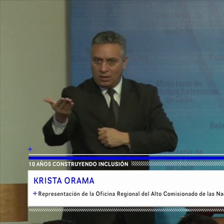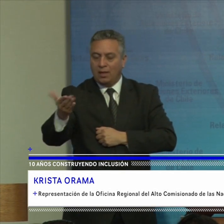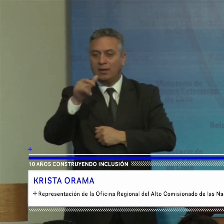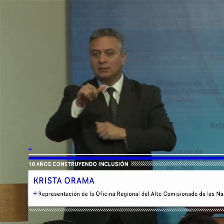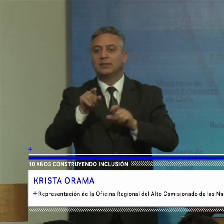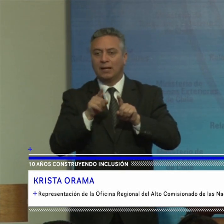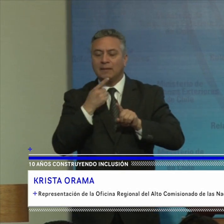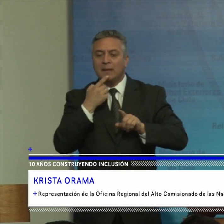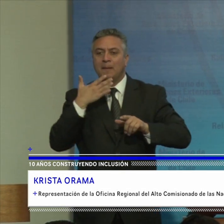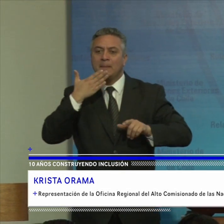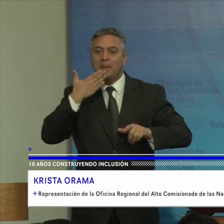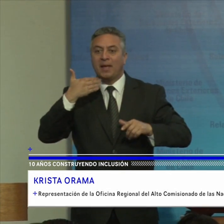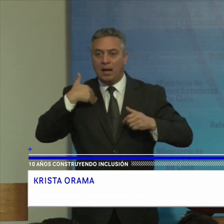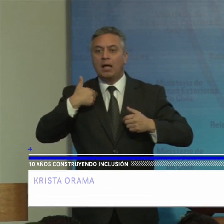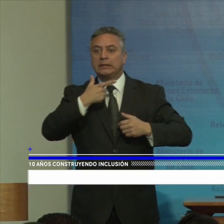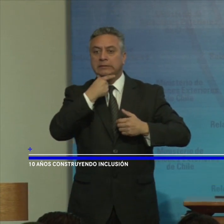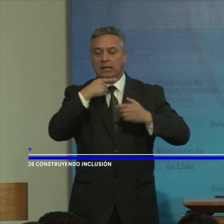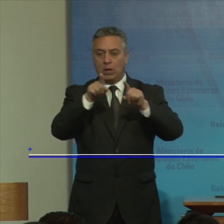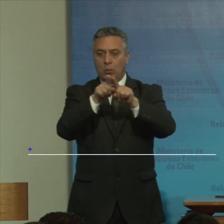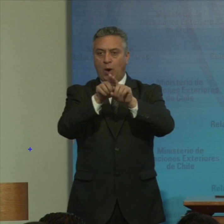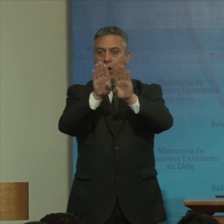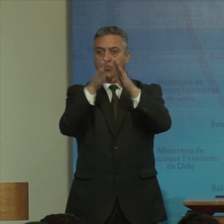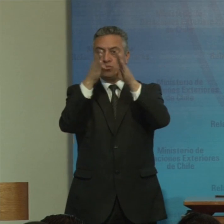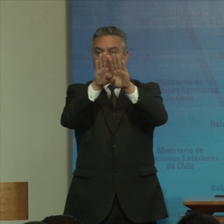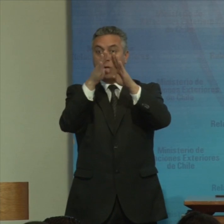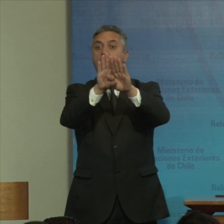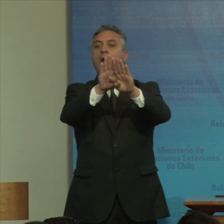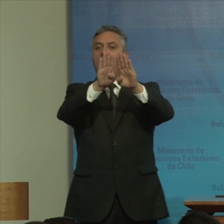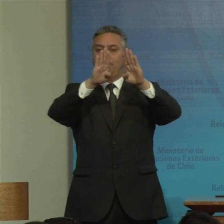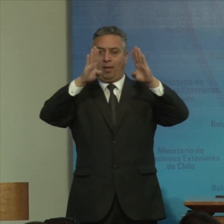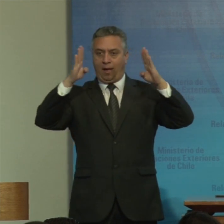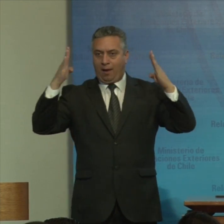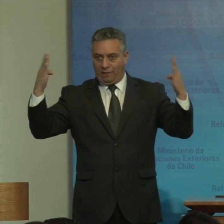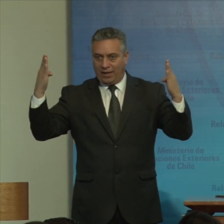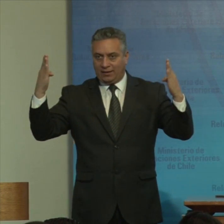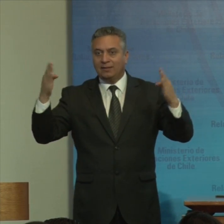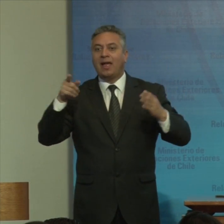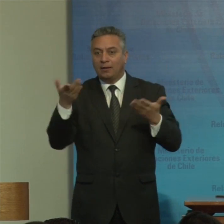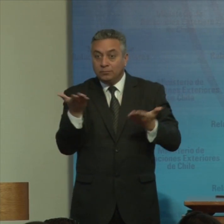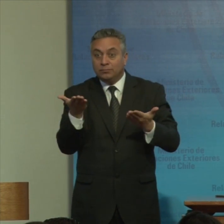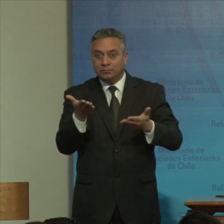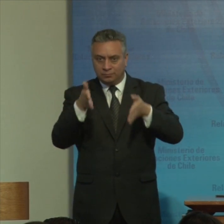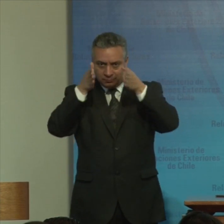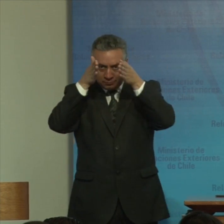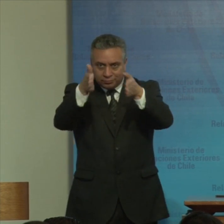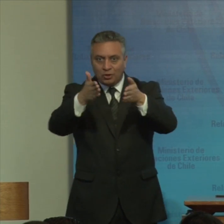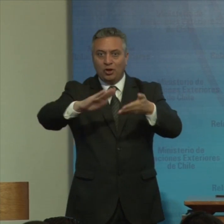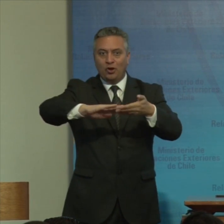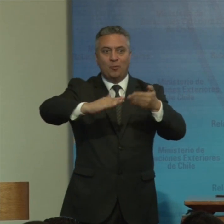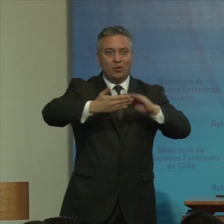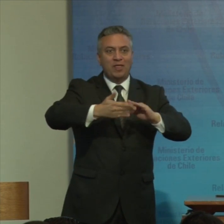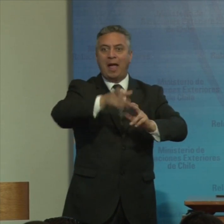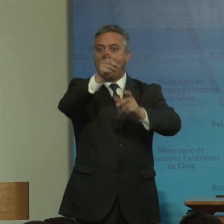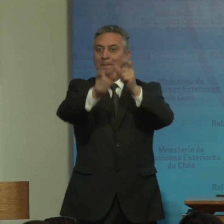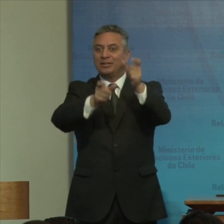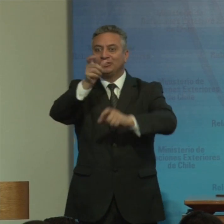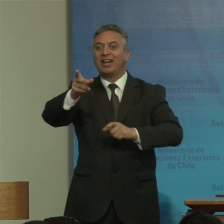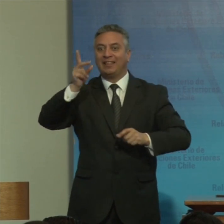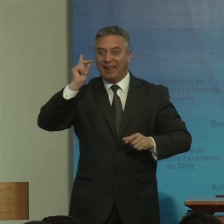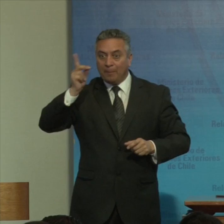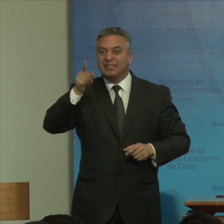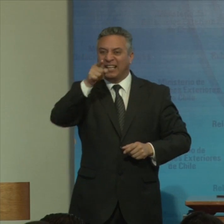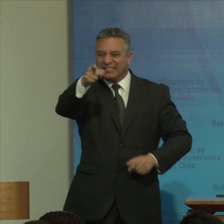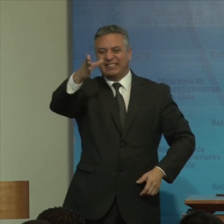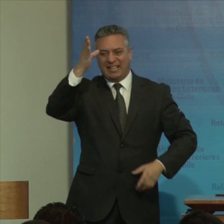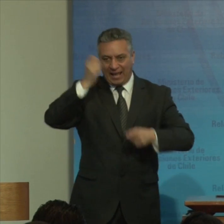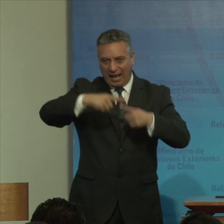importancia de mantener las puertas abiertas sobre todo hacia la comunidad de discapacidad que son los expertos en esta materia